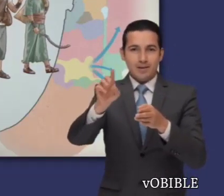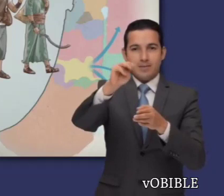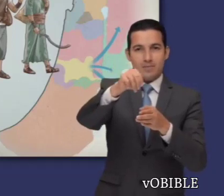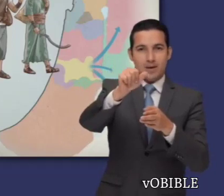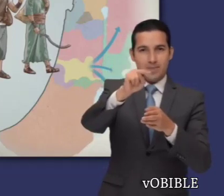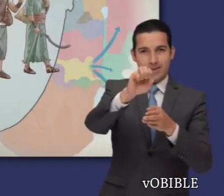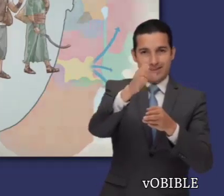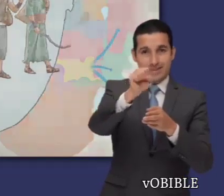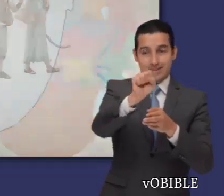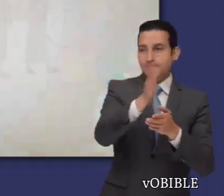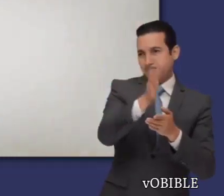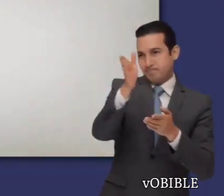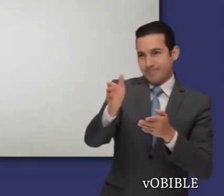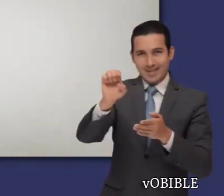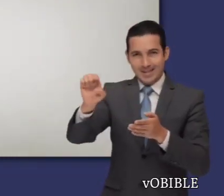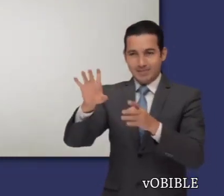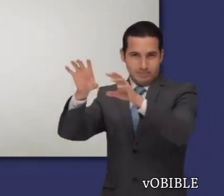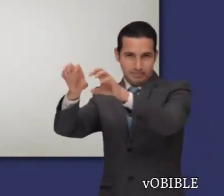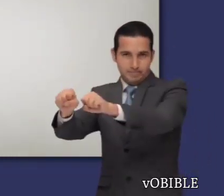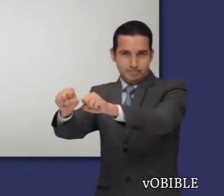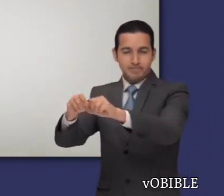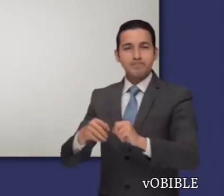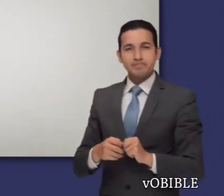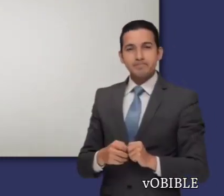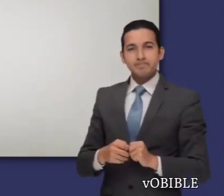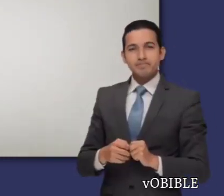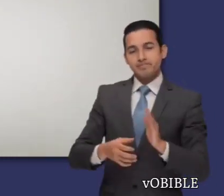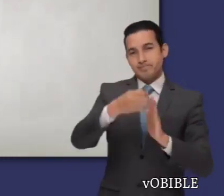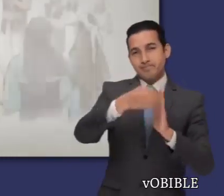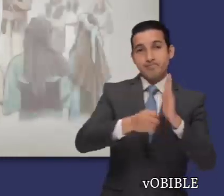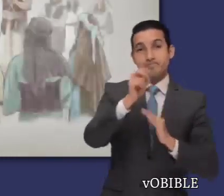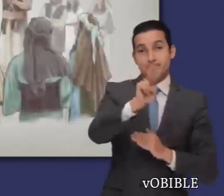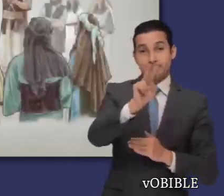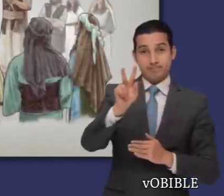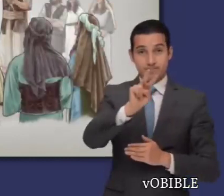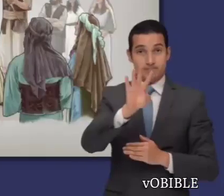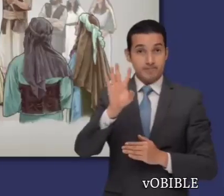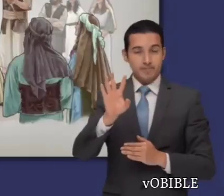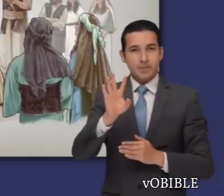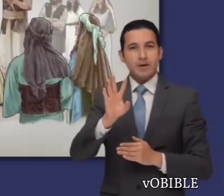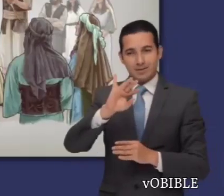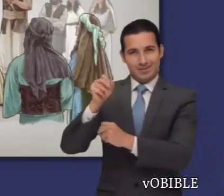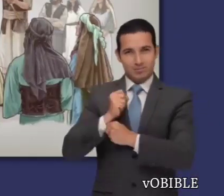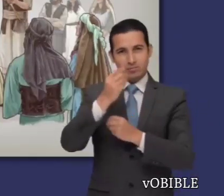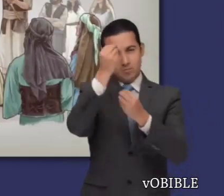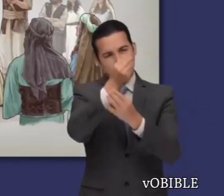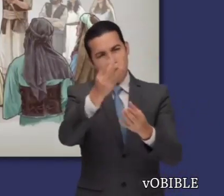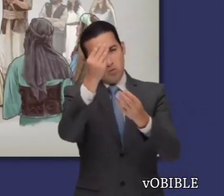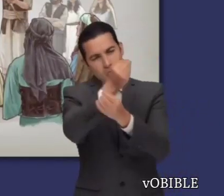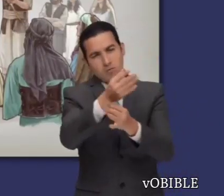heredaron al este del Jordán. En los capítulos 23 y 24, están las palabras de despedida de Josué.